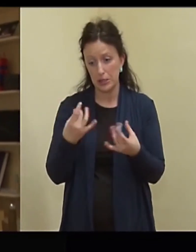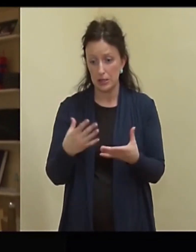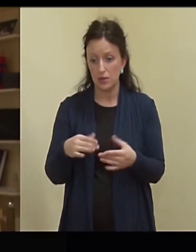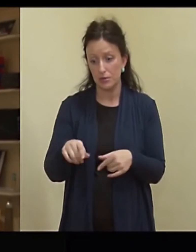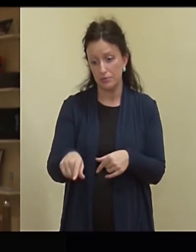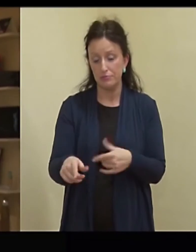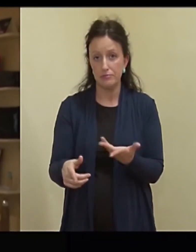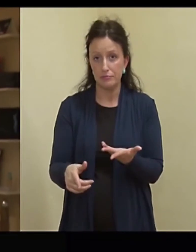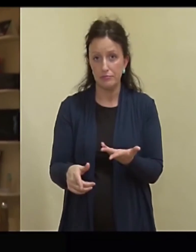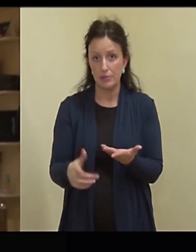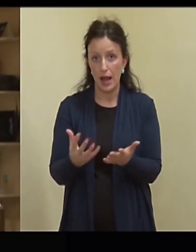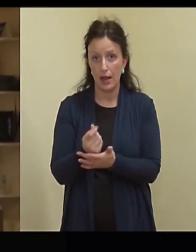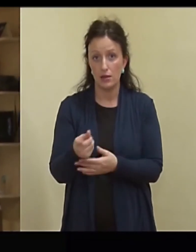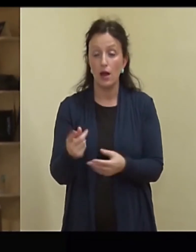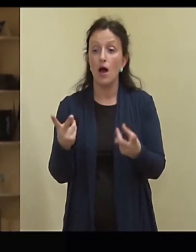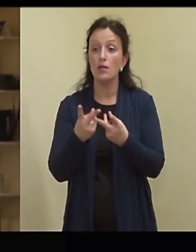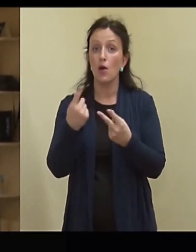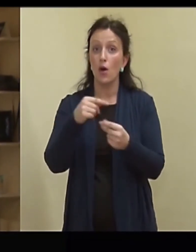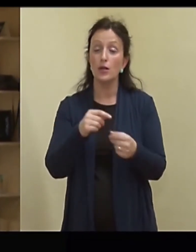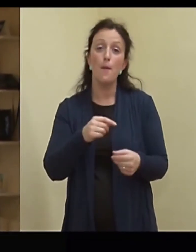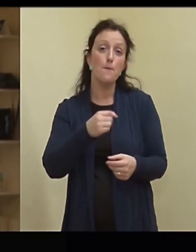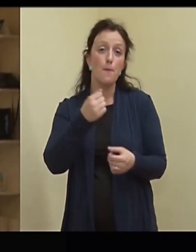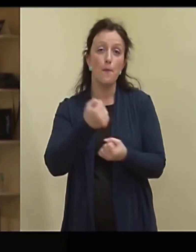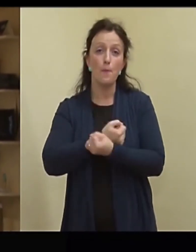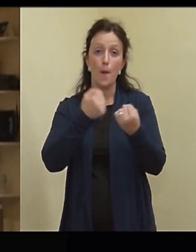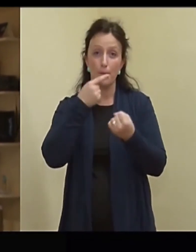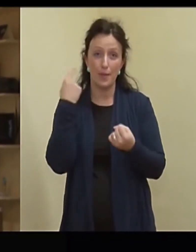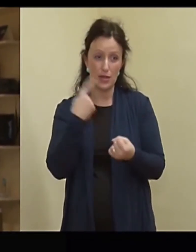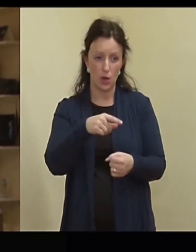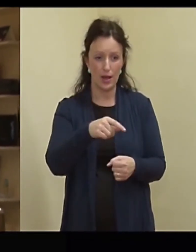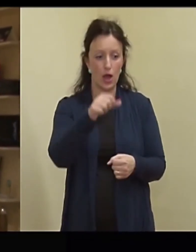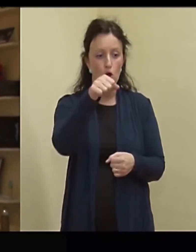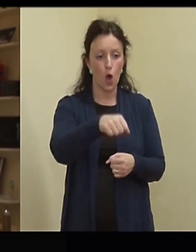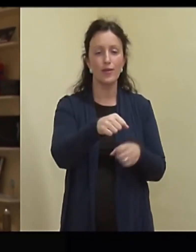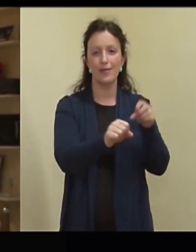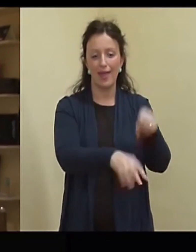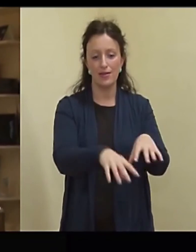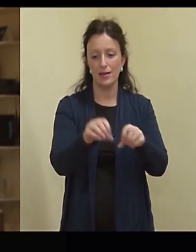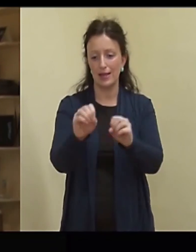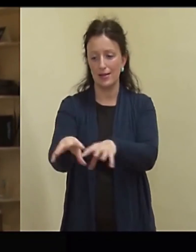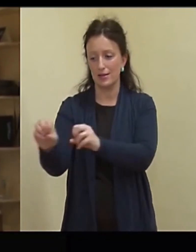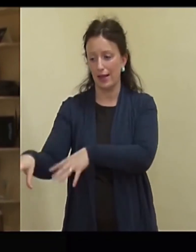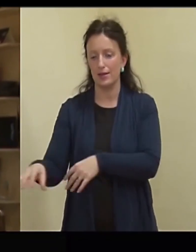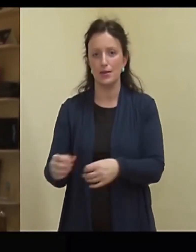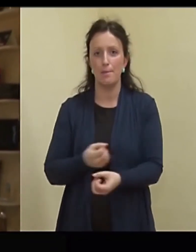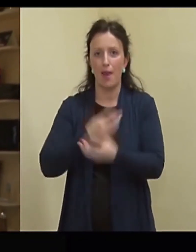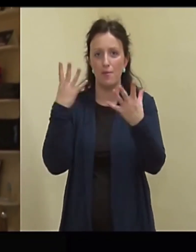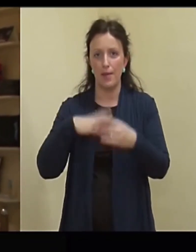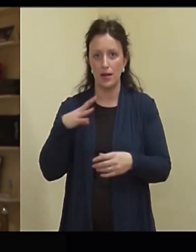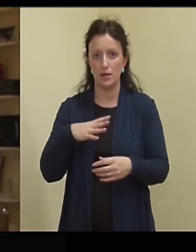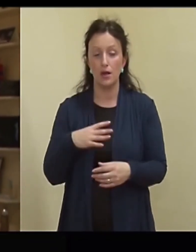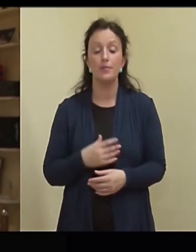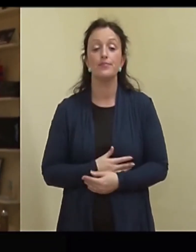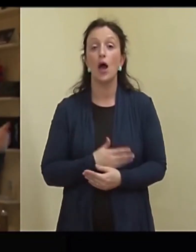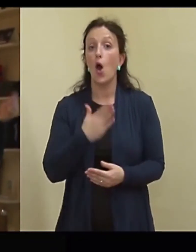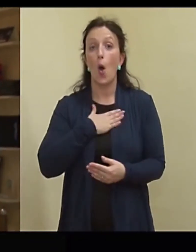samamoodi, nii nagu ma rääksin siin Märt Ringmaast, kes jätis need kotte, mis plahvatasid, see täpselt sama reegel. Mis ei ole teie oma ja